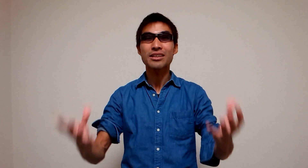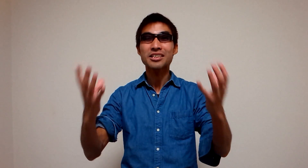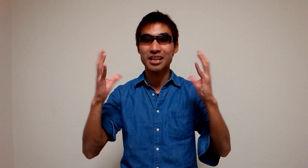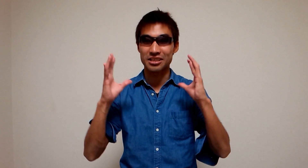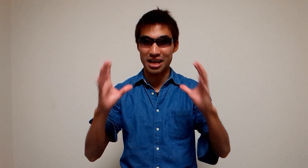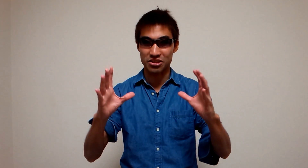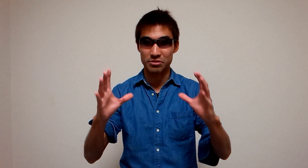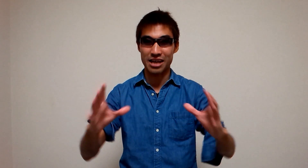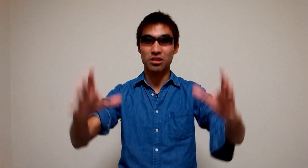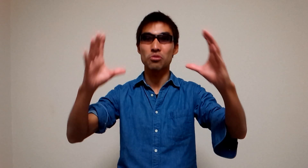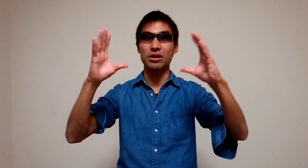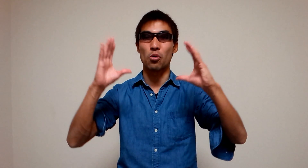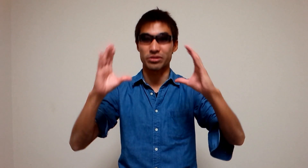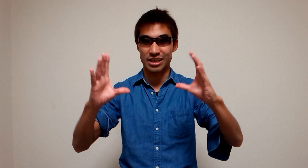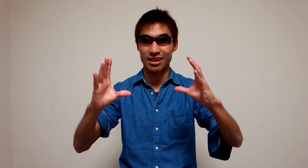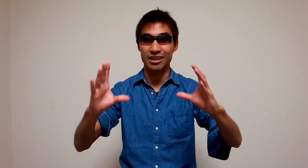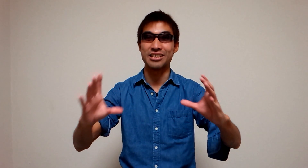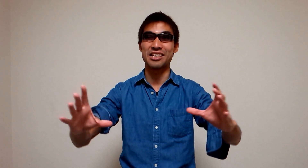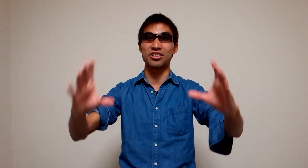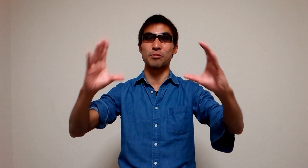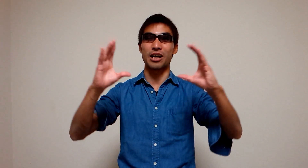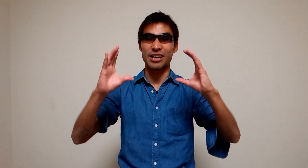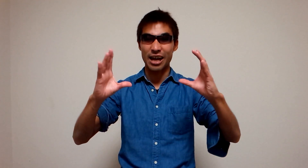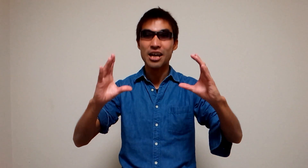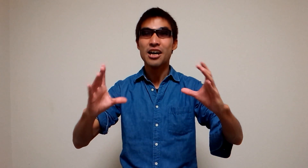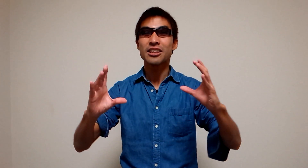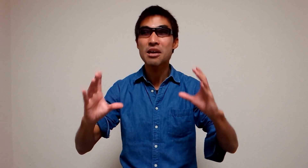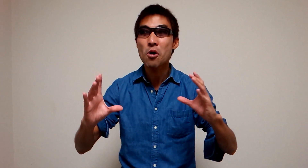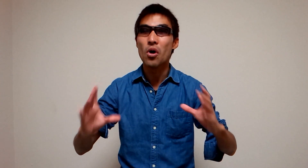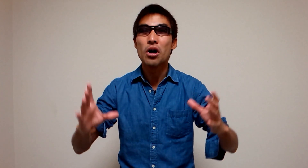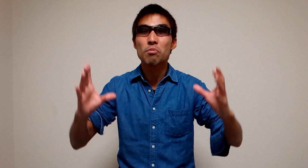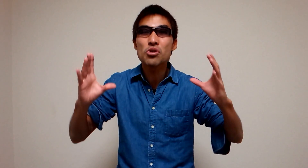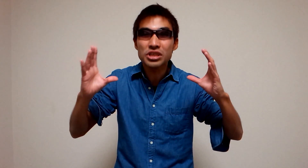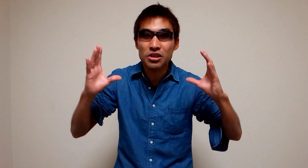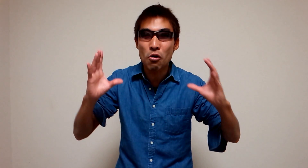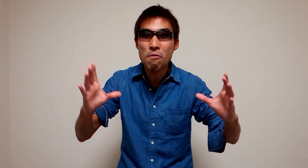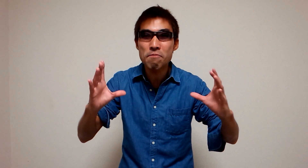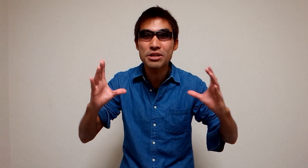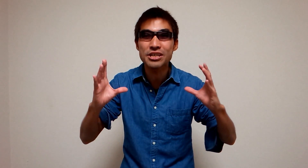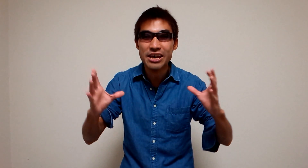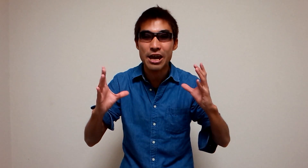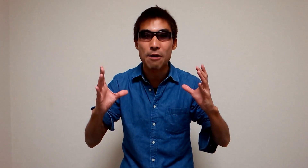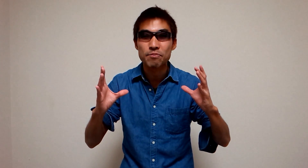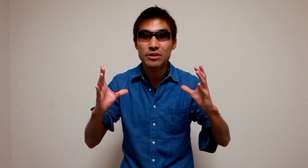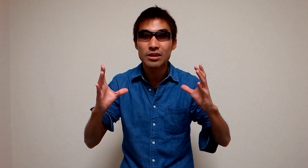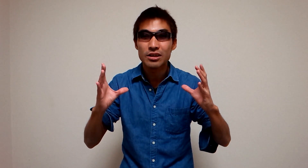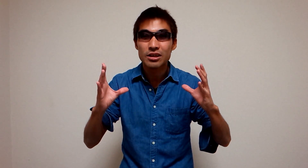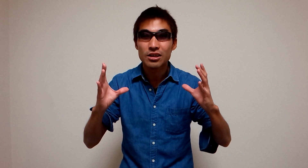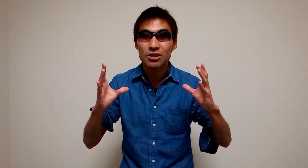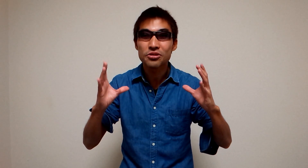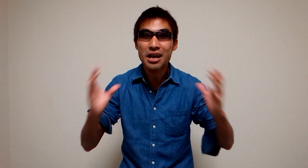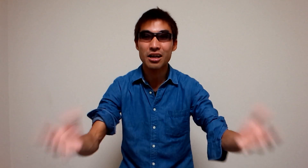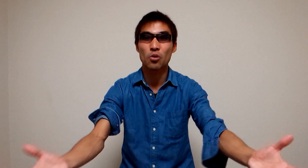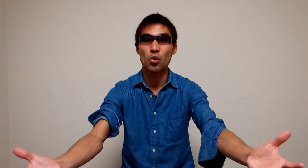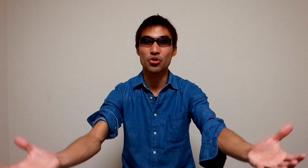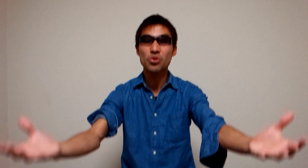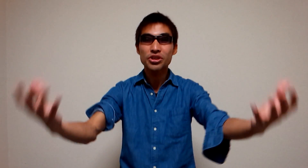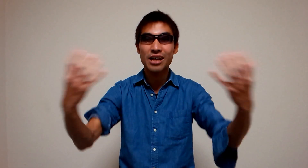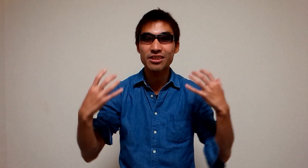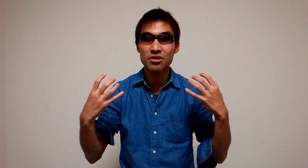確かに大丈夫納豆は国産だから遺伝子組み替えないでももしコンビニで普段から食事買ってる